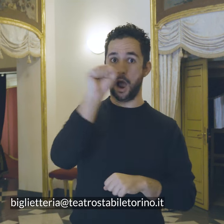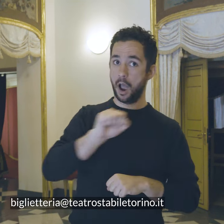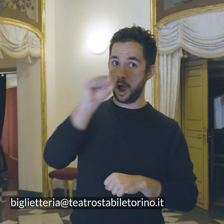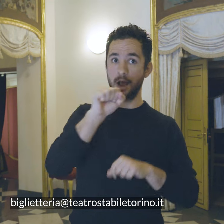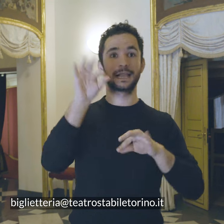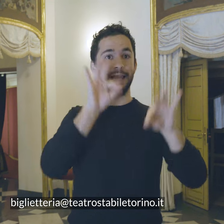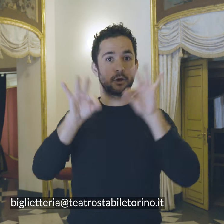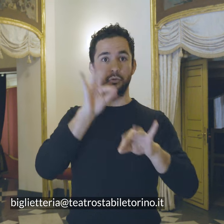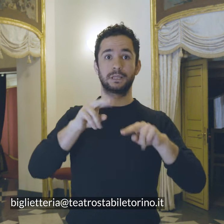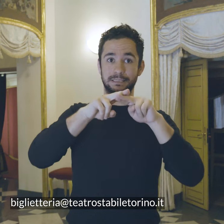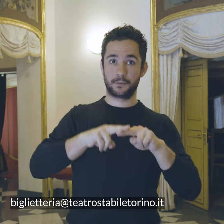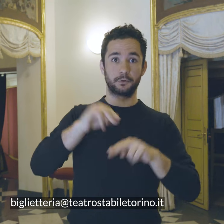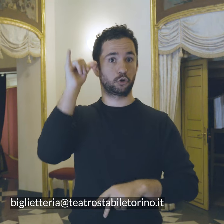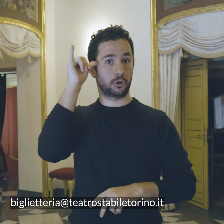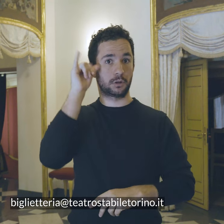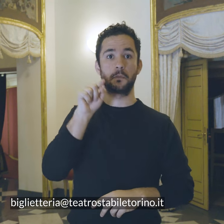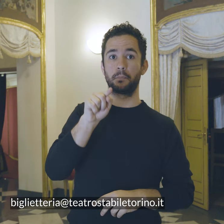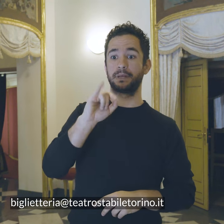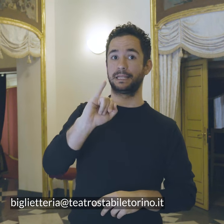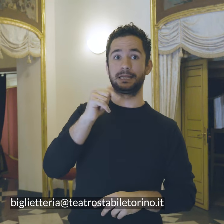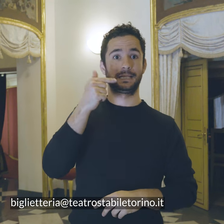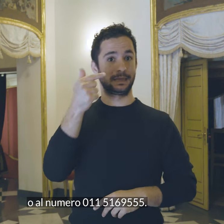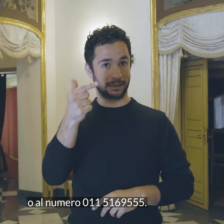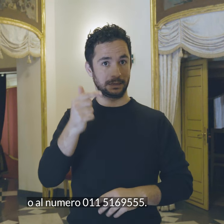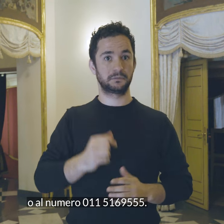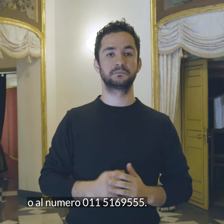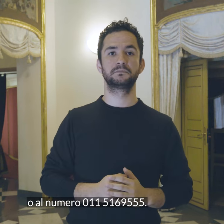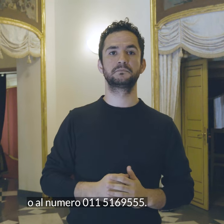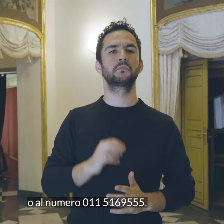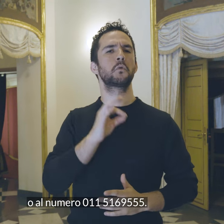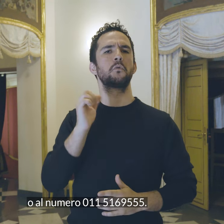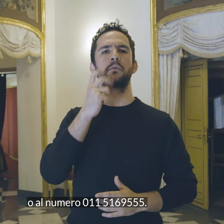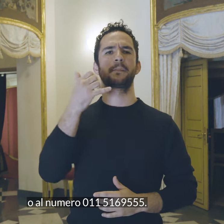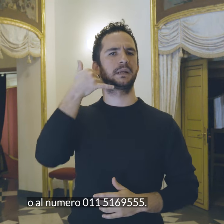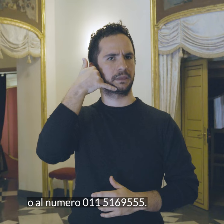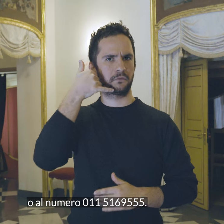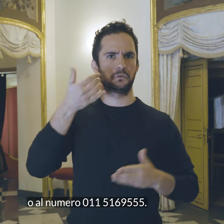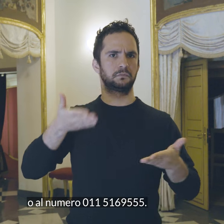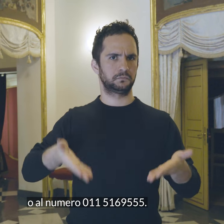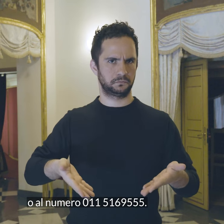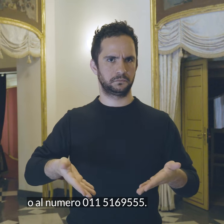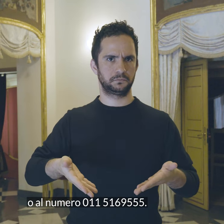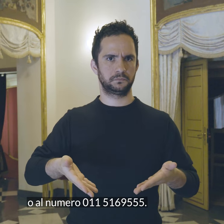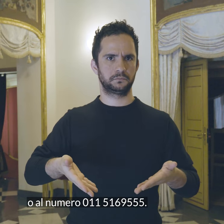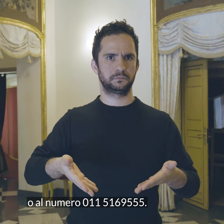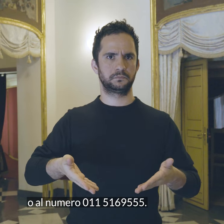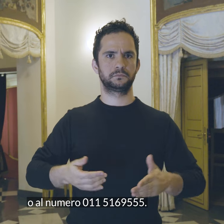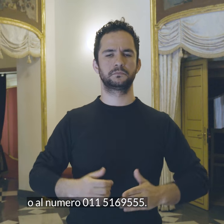-teatrostabile-torino.it O al numero 011-5169